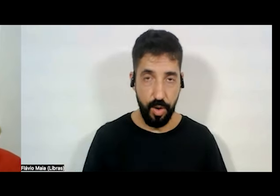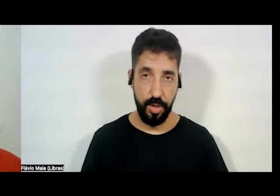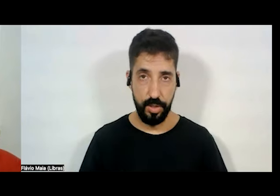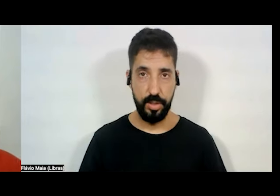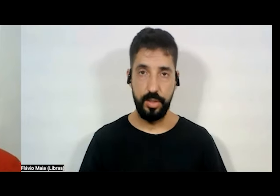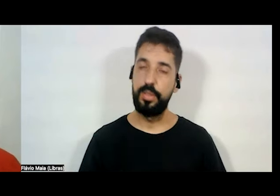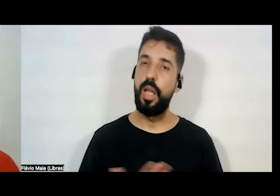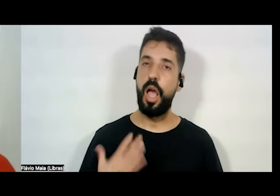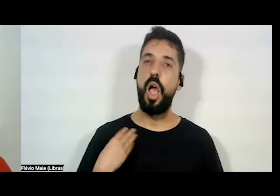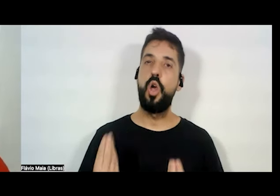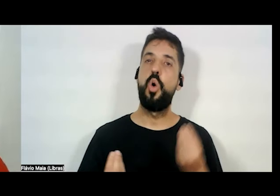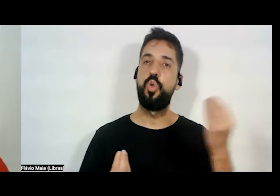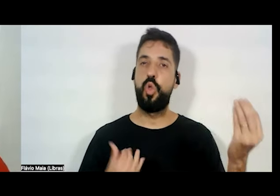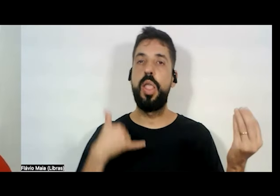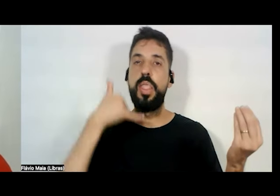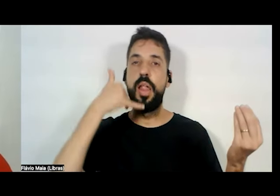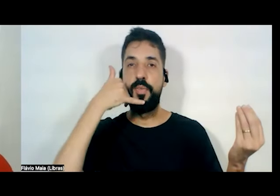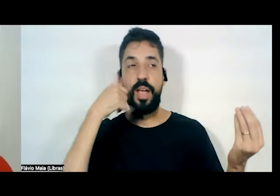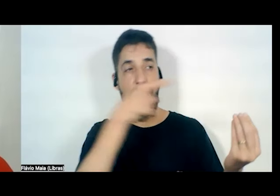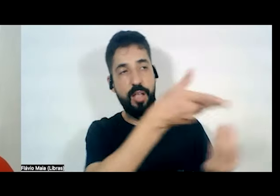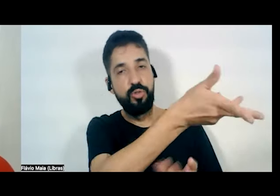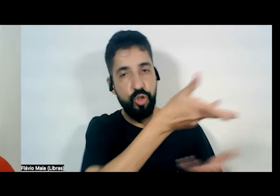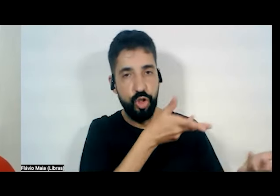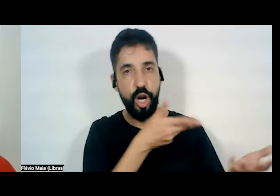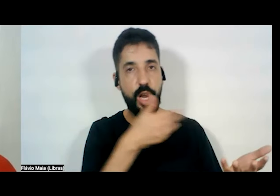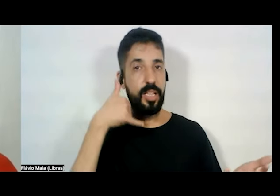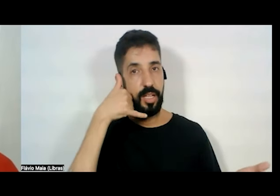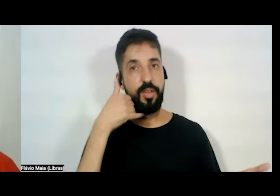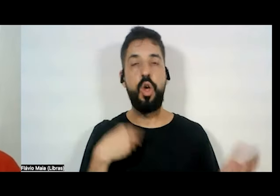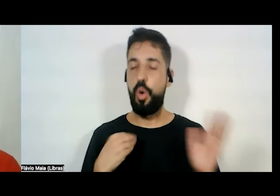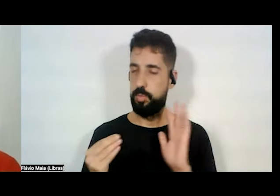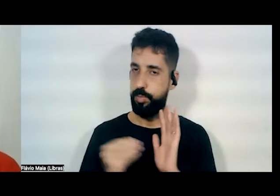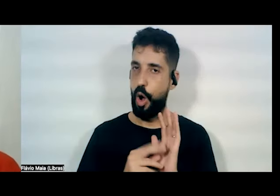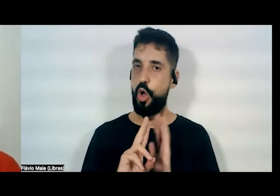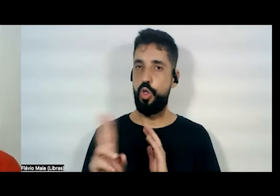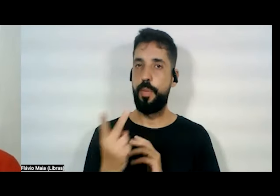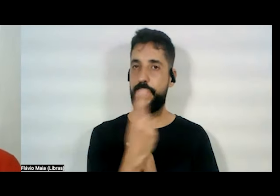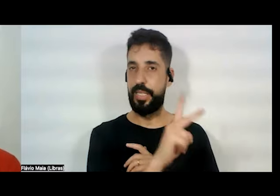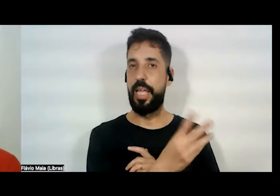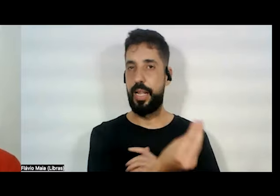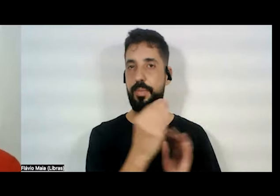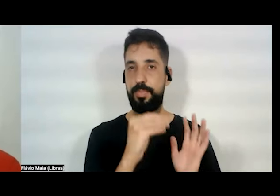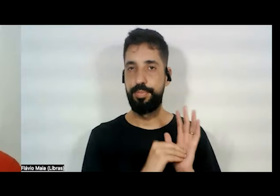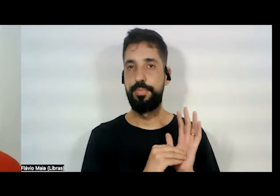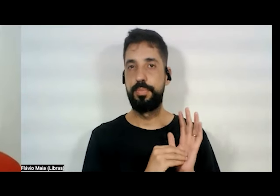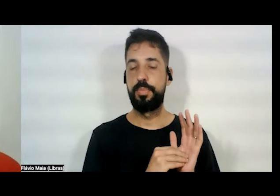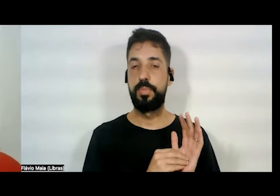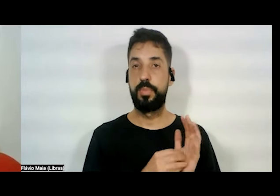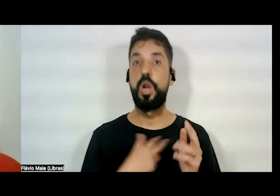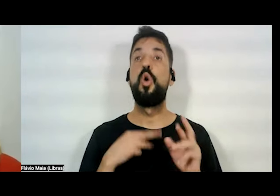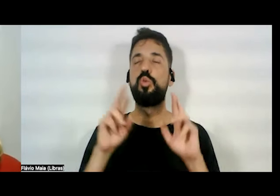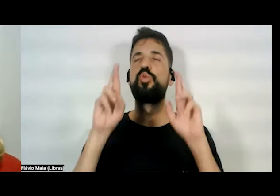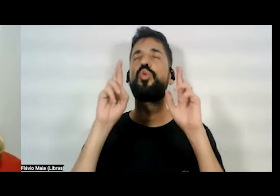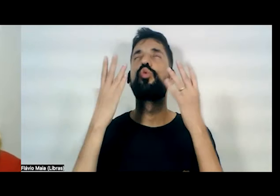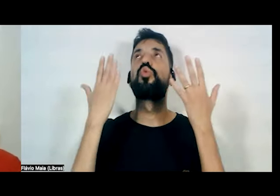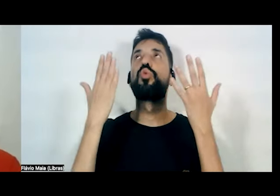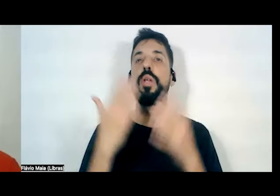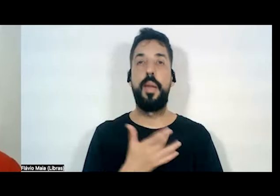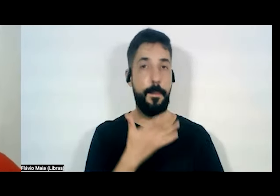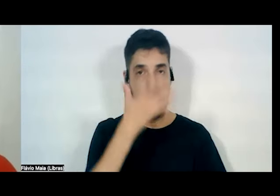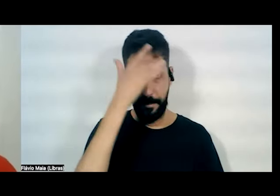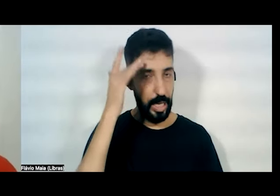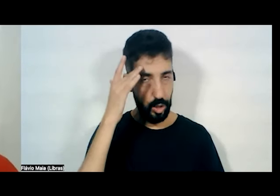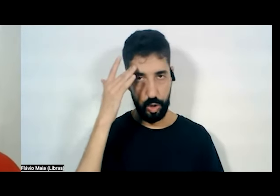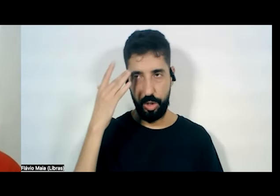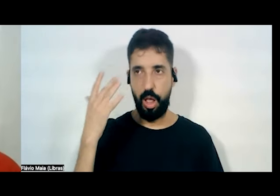meu telefone para a pessoa, a pessoa me dá o telefone dela, eu já registro o nome dela e eu juro para vocês, as pessoas não incomodam a gente. As